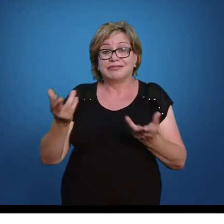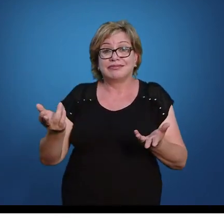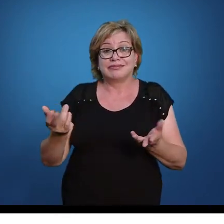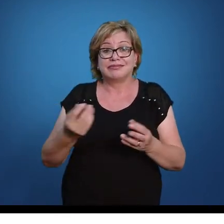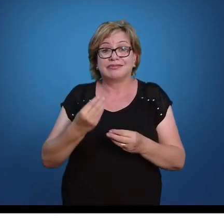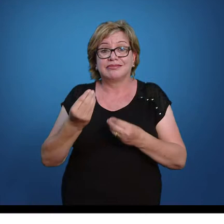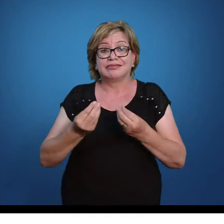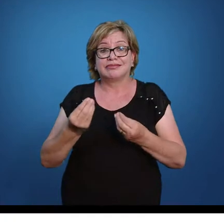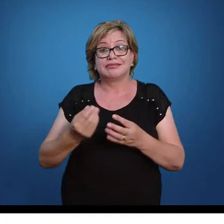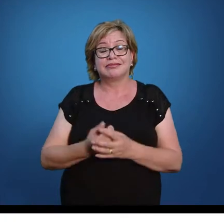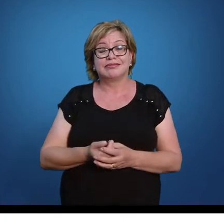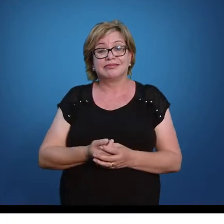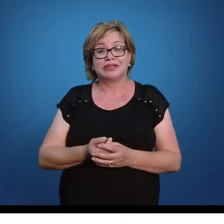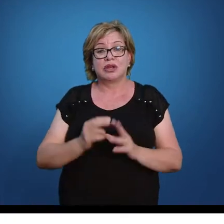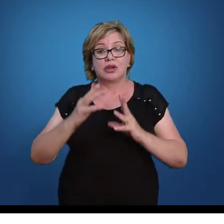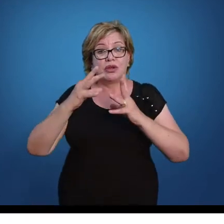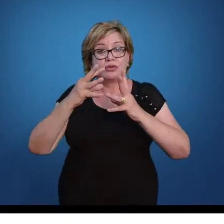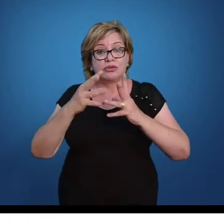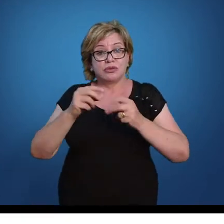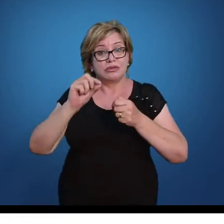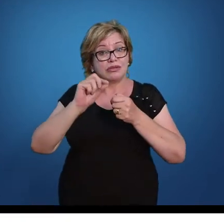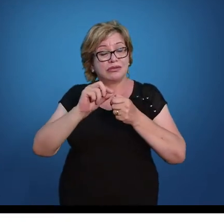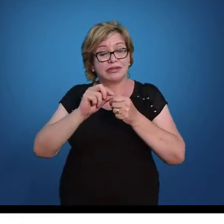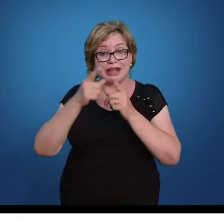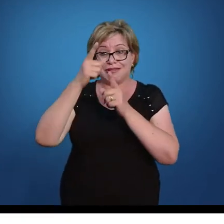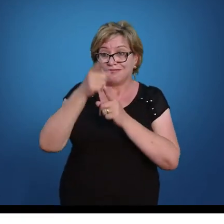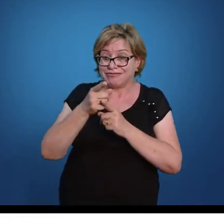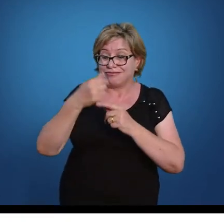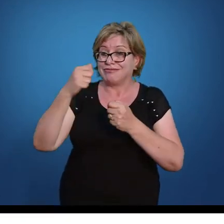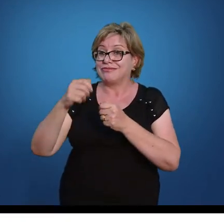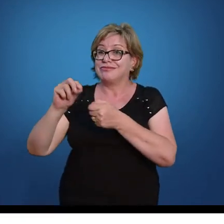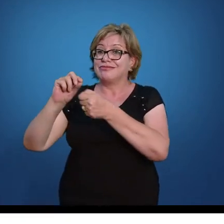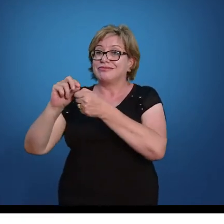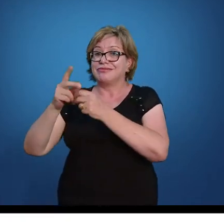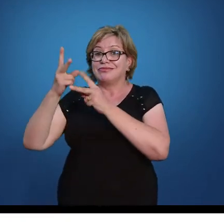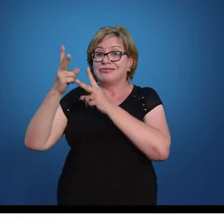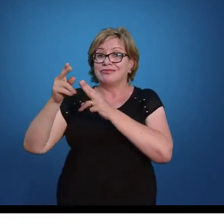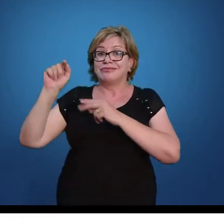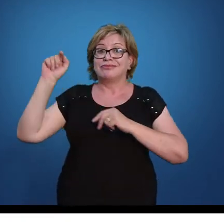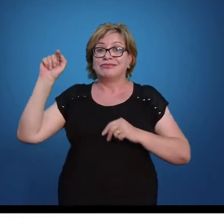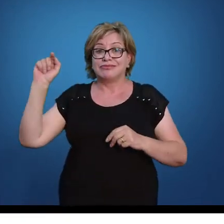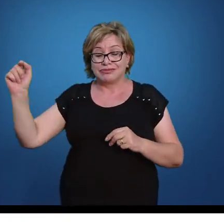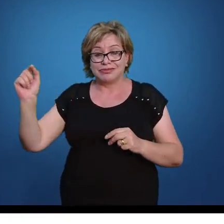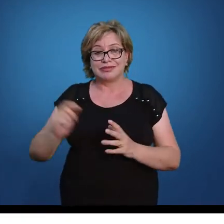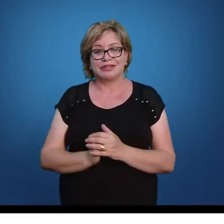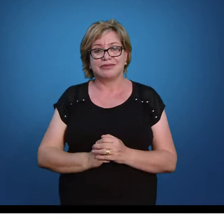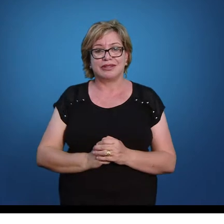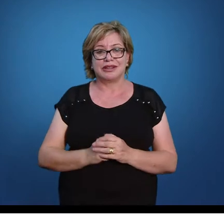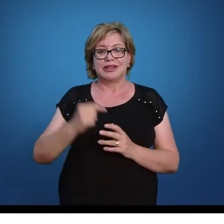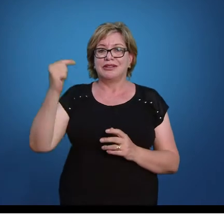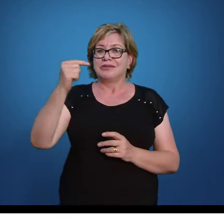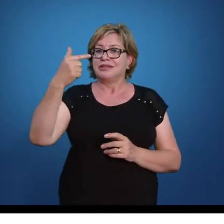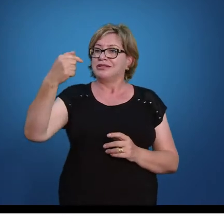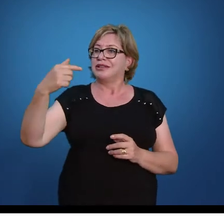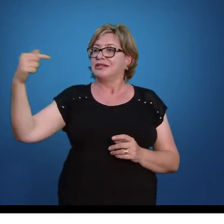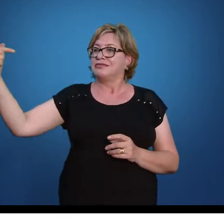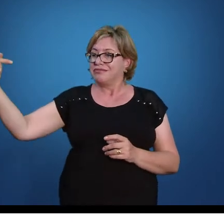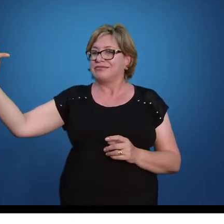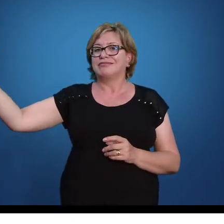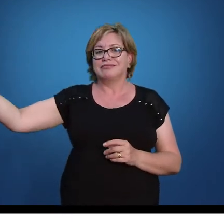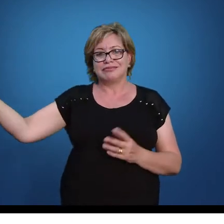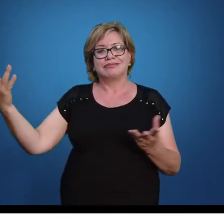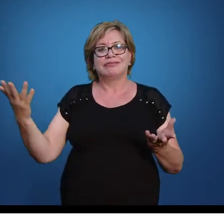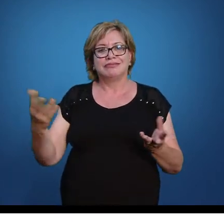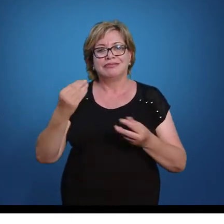em uma equação, tudo o que eu fizer no primeiro membro, eu sou obrigado a fazer no segundo membro. Então, aqui, eu sou obrigado